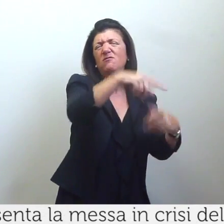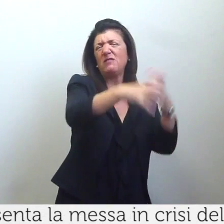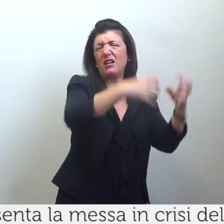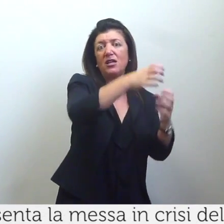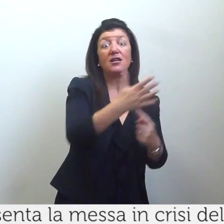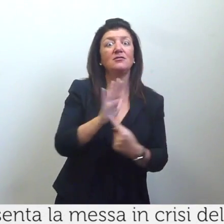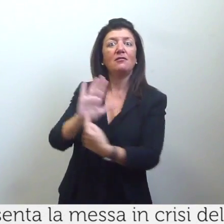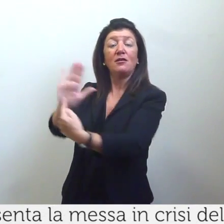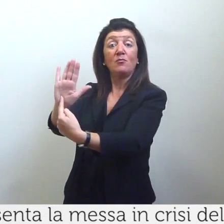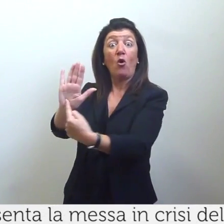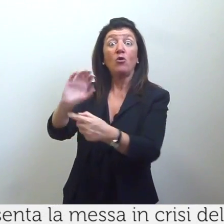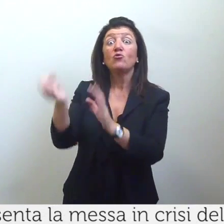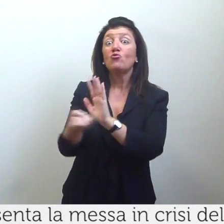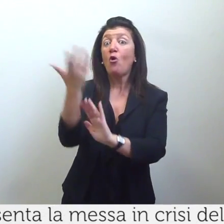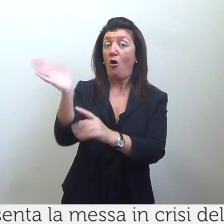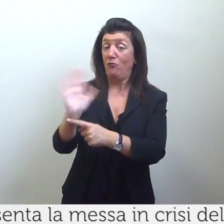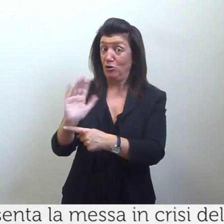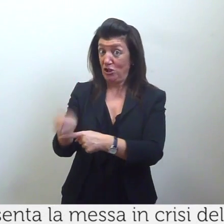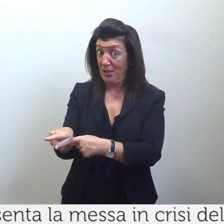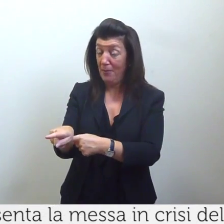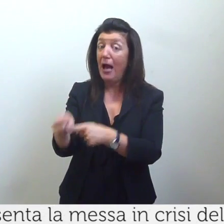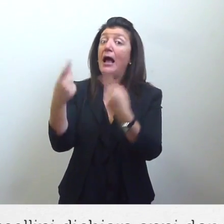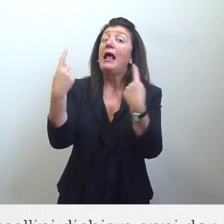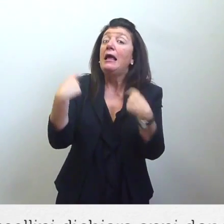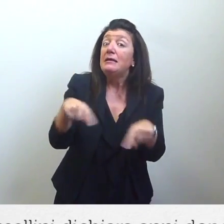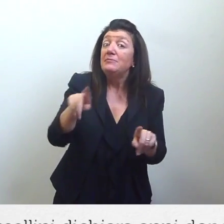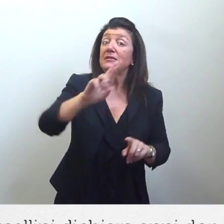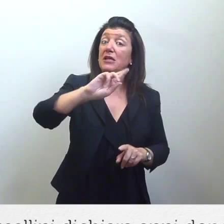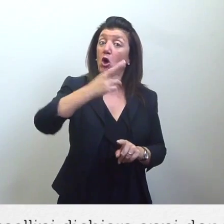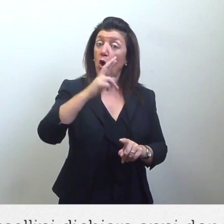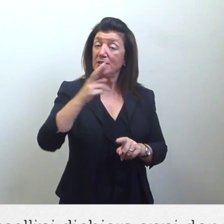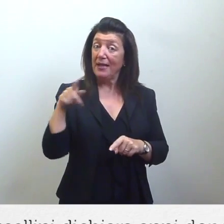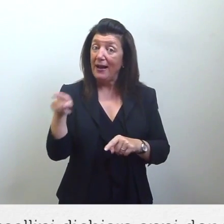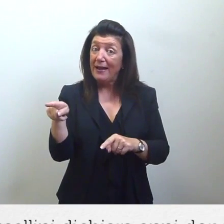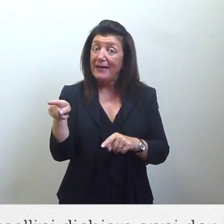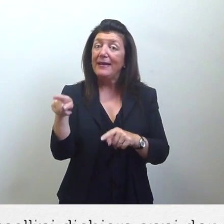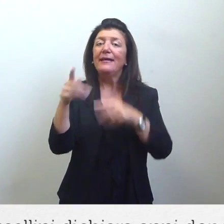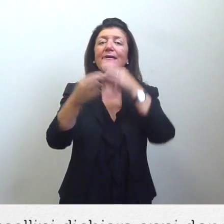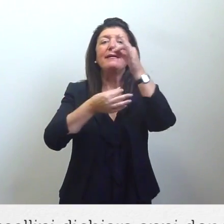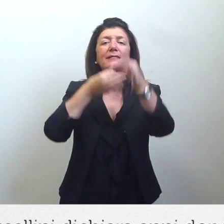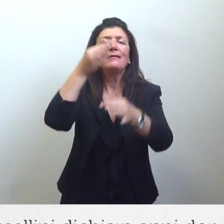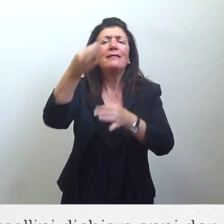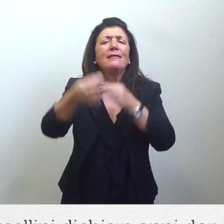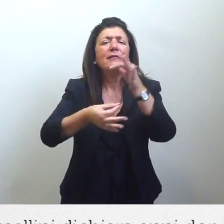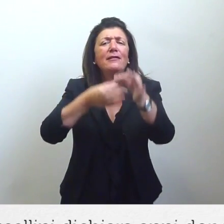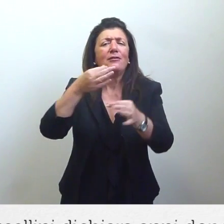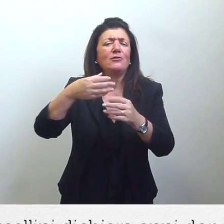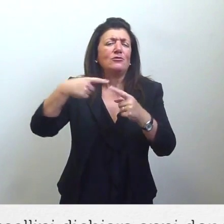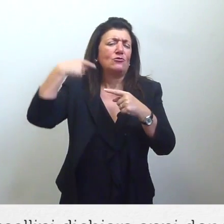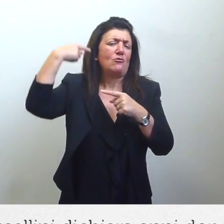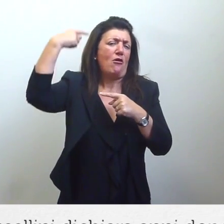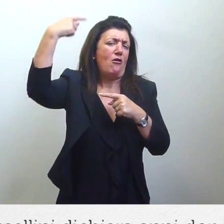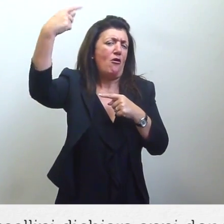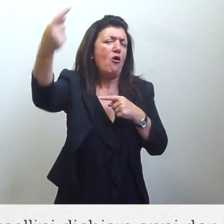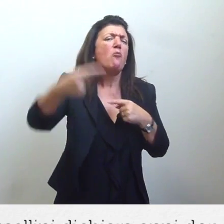rossellini dichiara anni dopo io